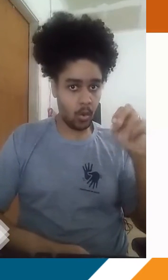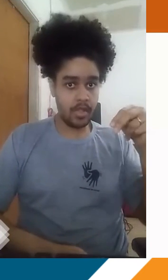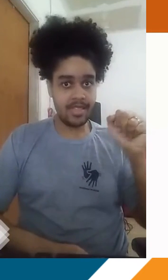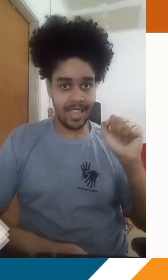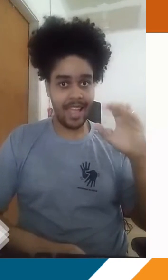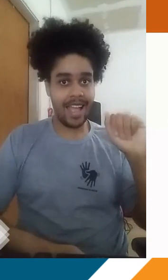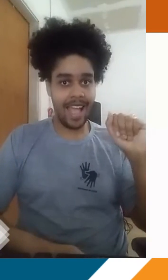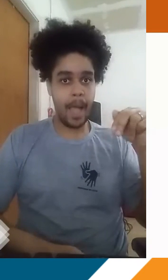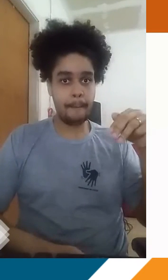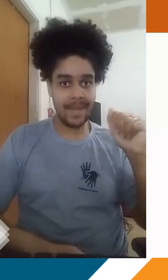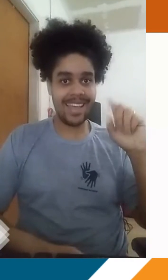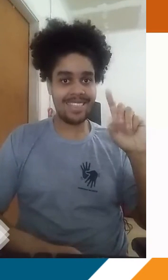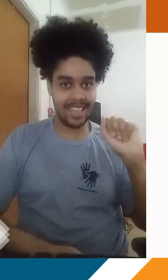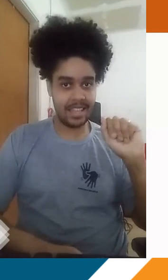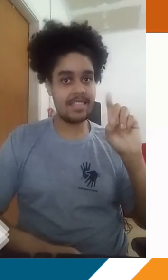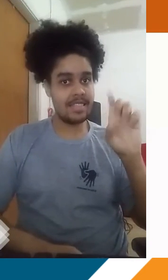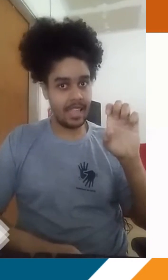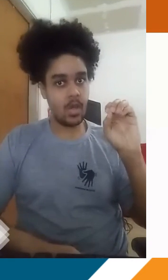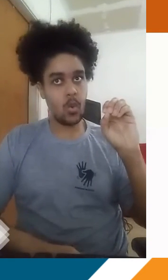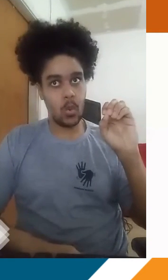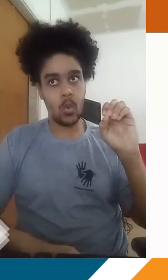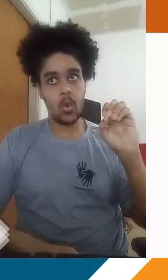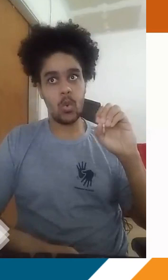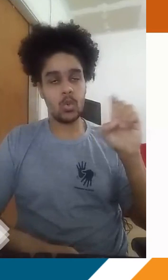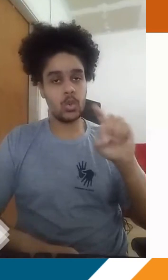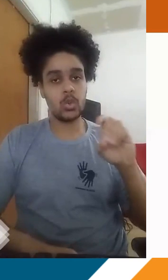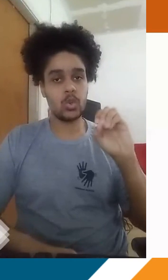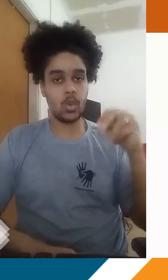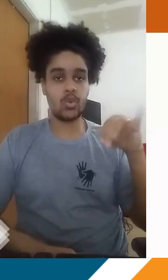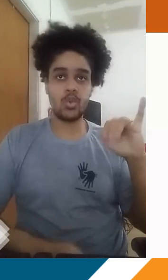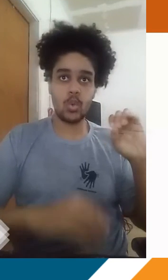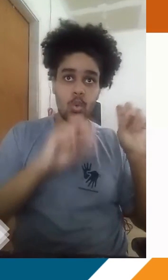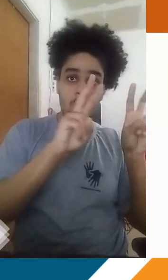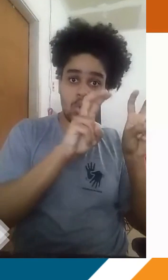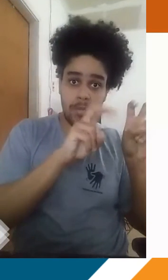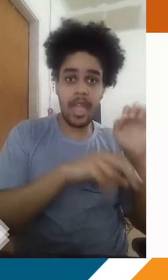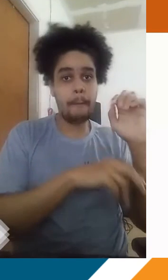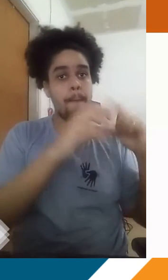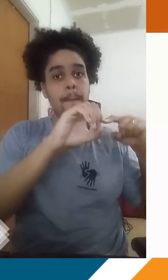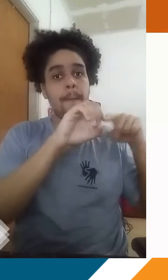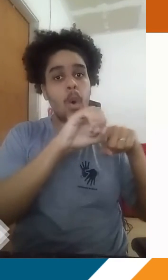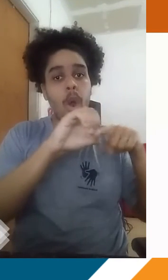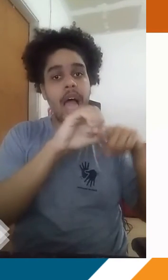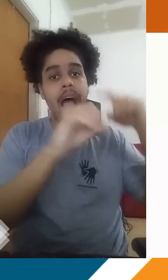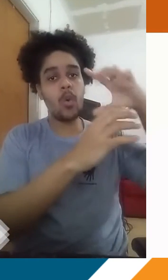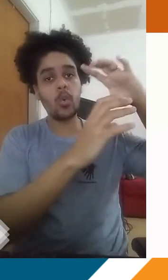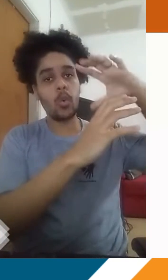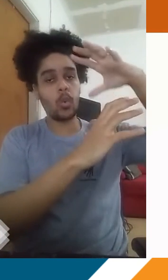nos últimos anos eu acho que a gente não tem ouvido tanto, né? Não tem mais tanto debate a respeito dessa questão, embora ela ainda exista. Só que a gente vai